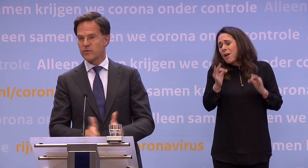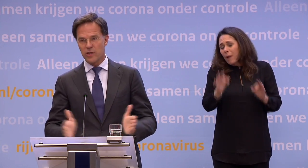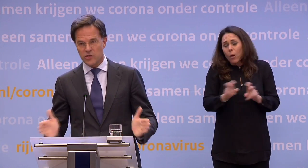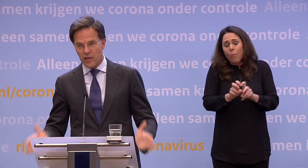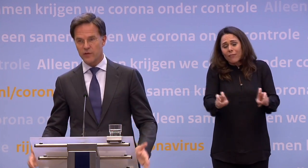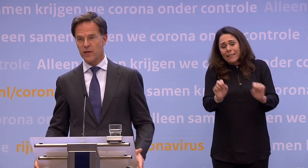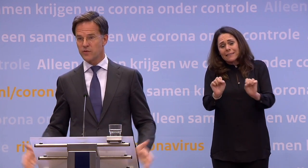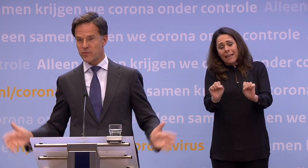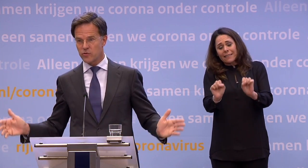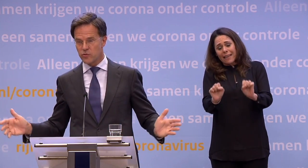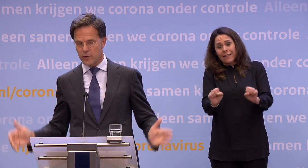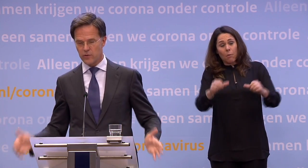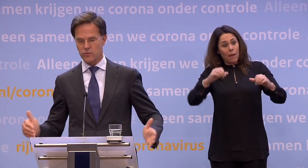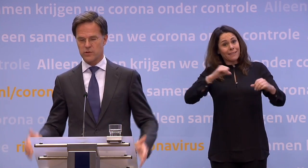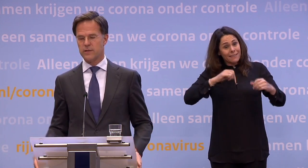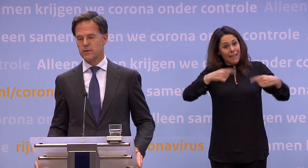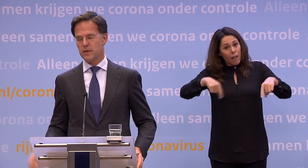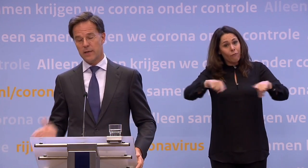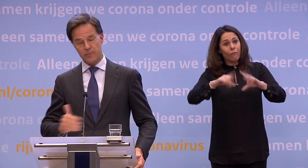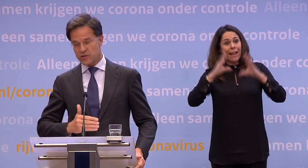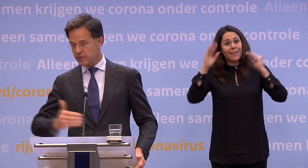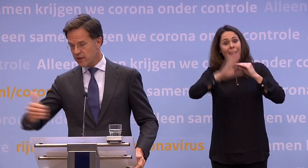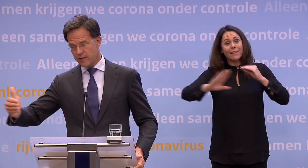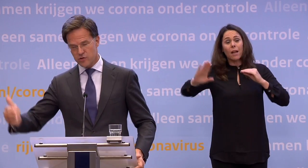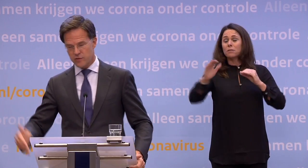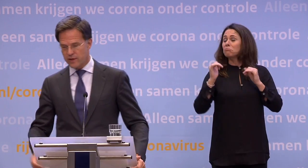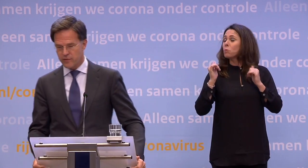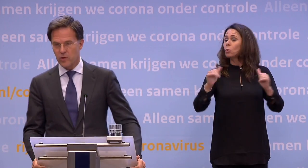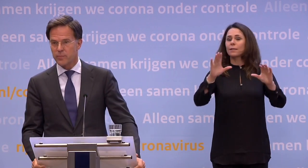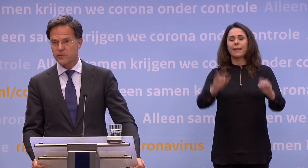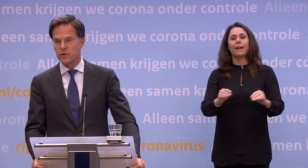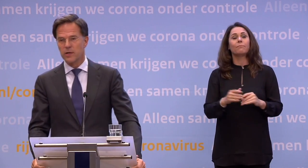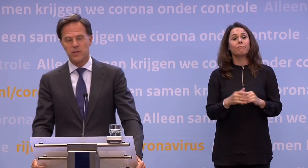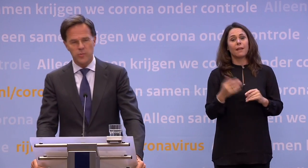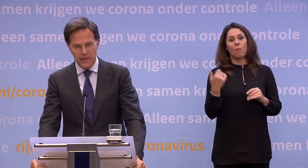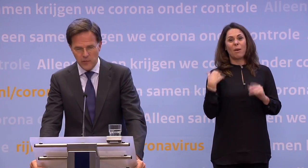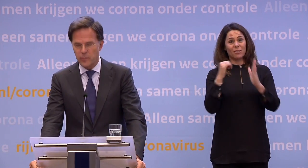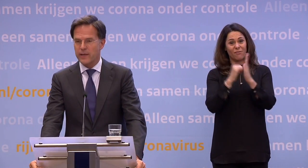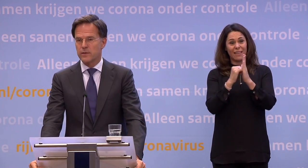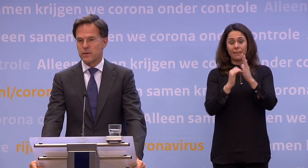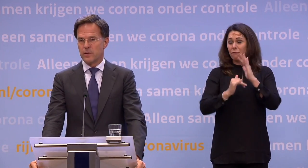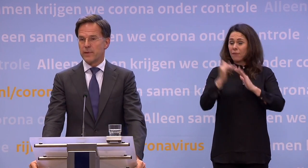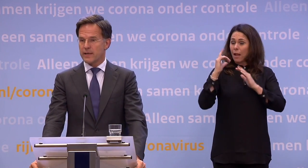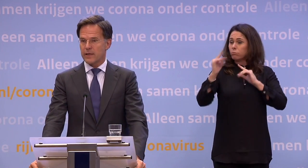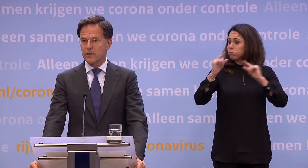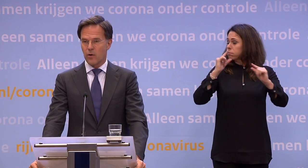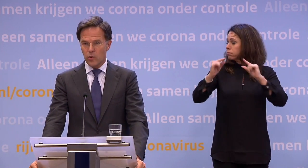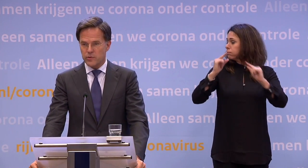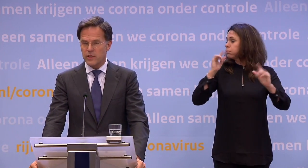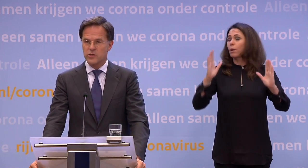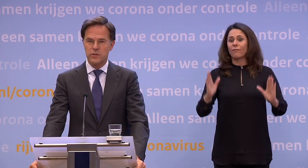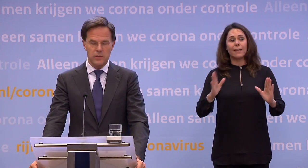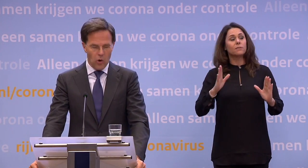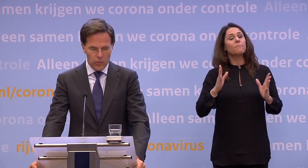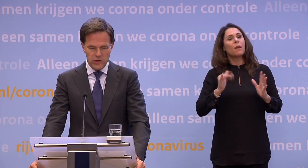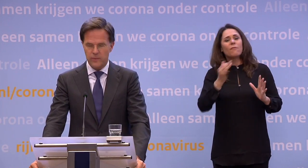maar een keer, dat hebben we als land zelf in de hand. We hebben tot nu toe heel goed gedaan. Ik moet zelf zeggen, ik was dit weekend veel op pad. Dat op heel veel plekken, merk ik, ook